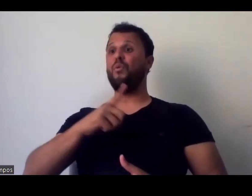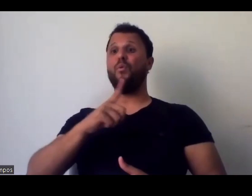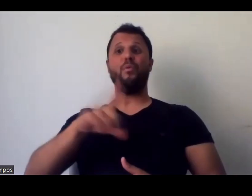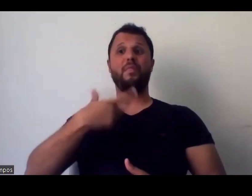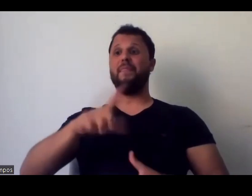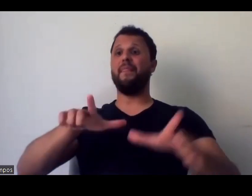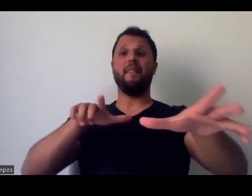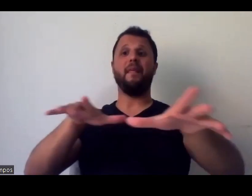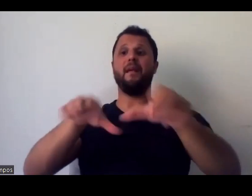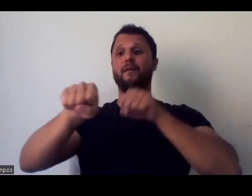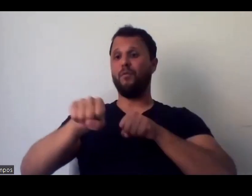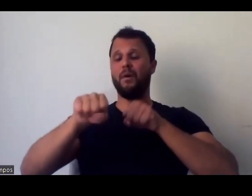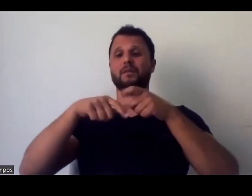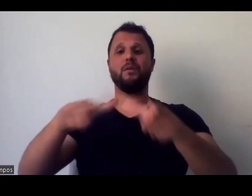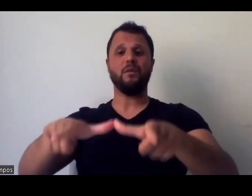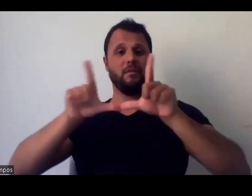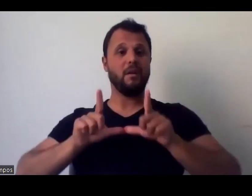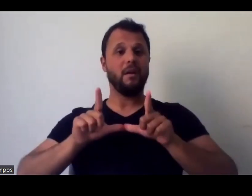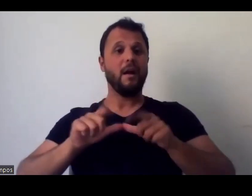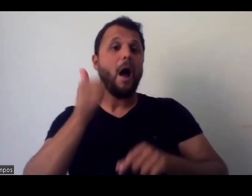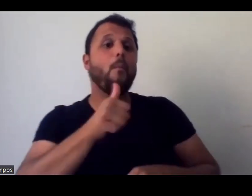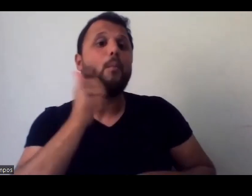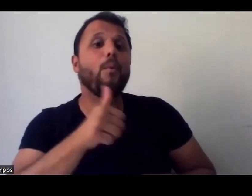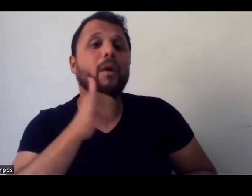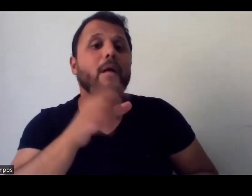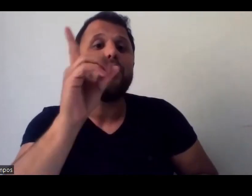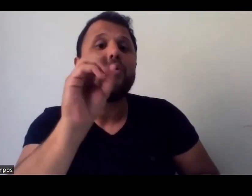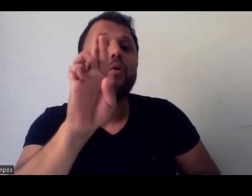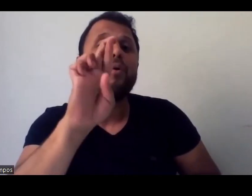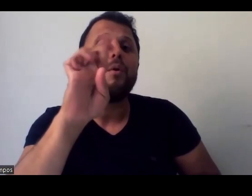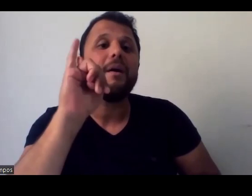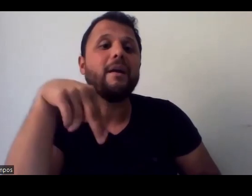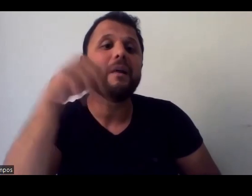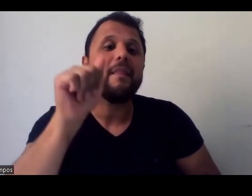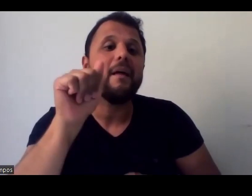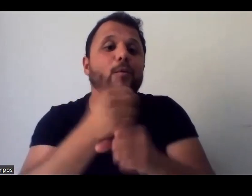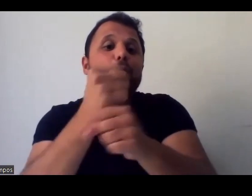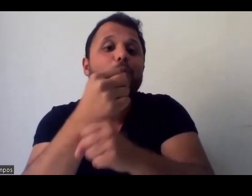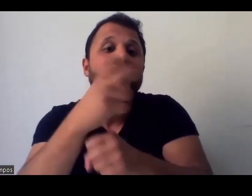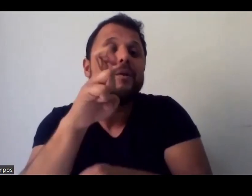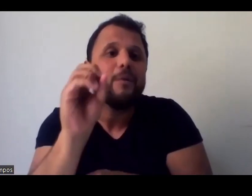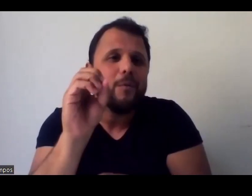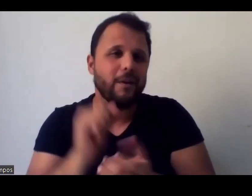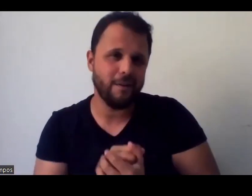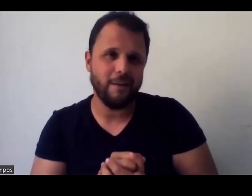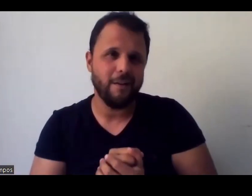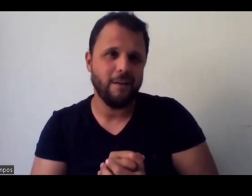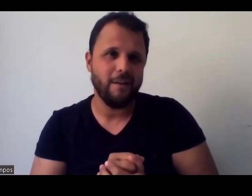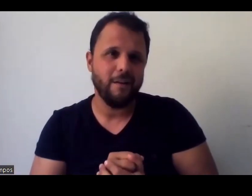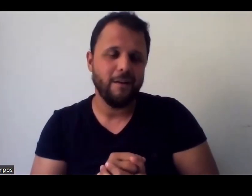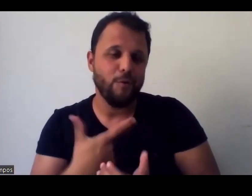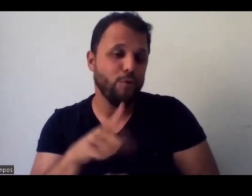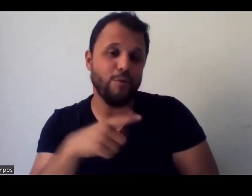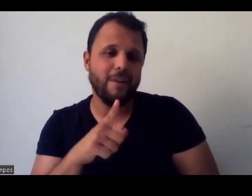aquilo, e a dona Dorina, lá nos anos 50, ela falava assim, não existe educação especial, muita educação é especial e única,